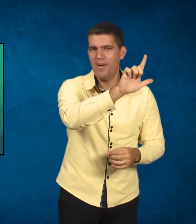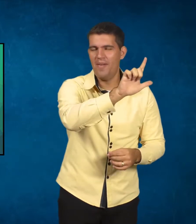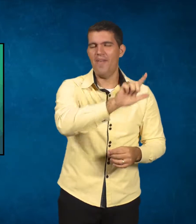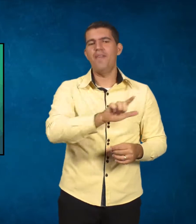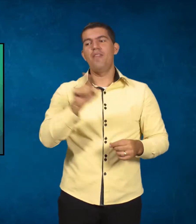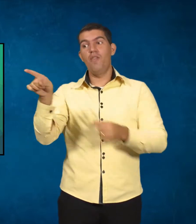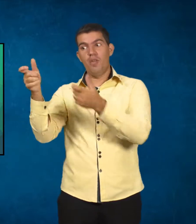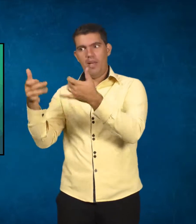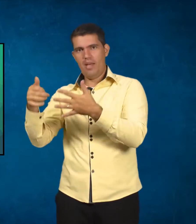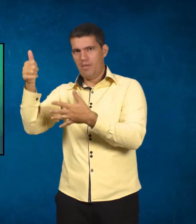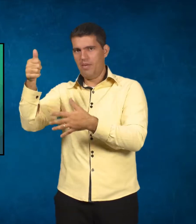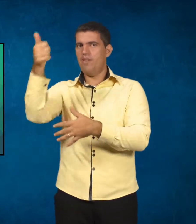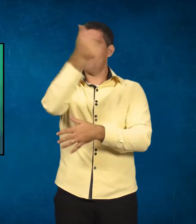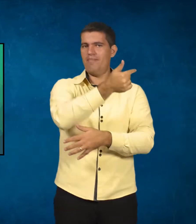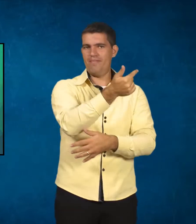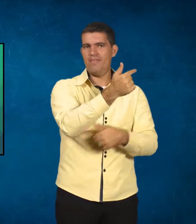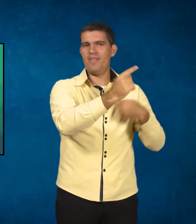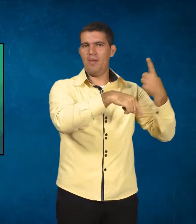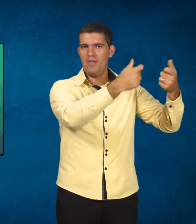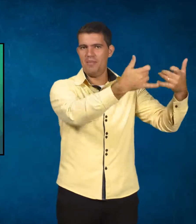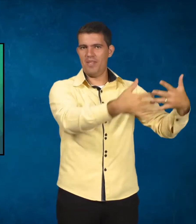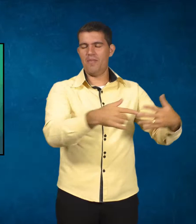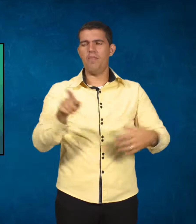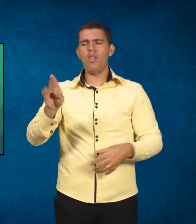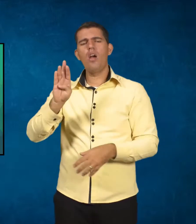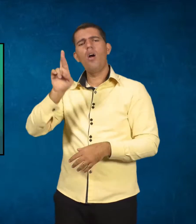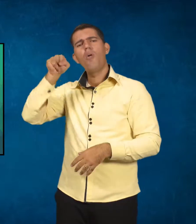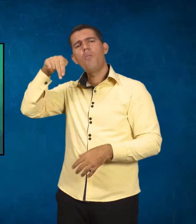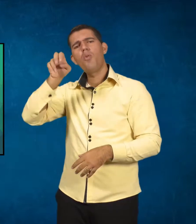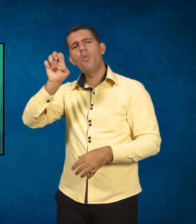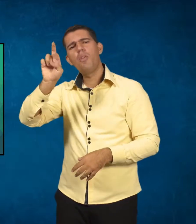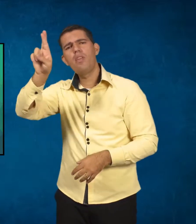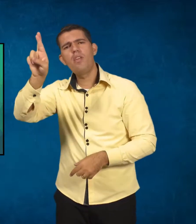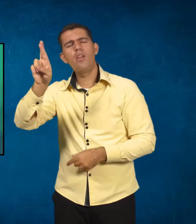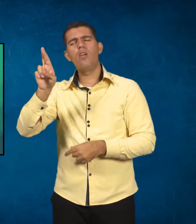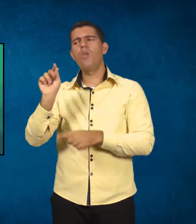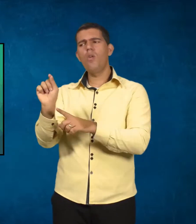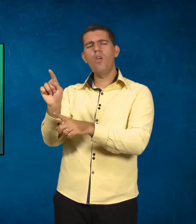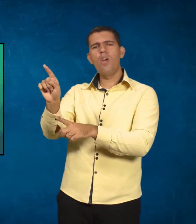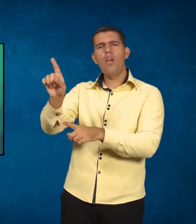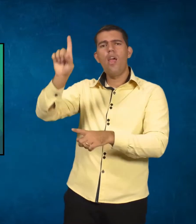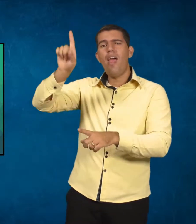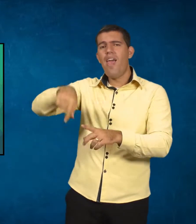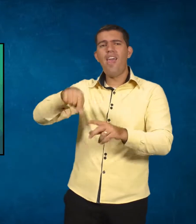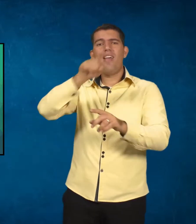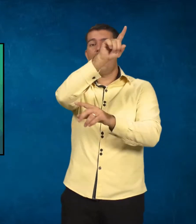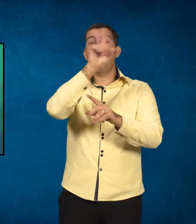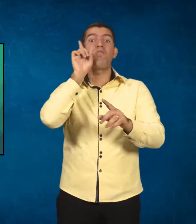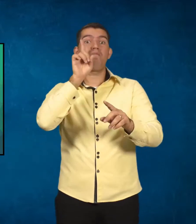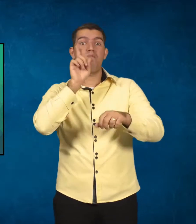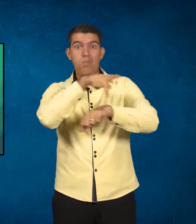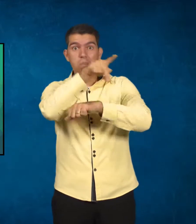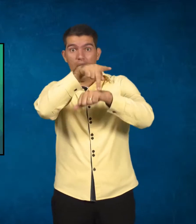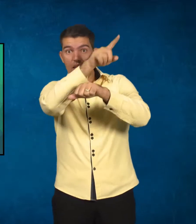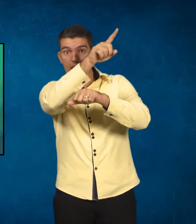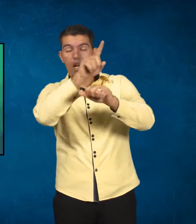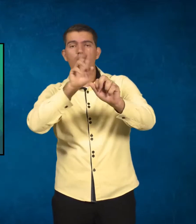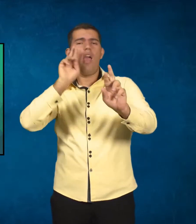pouquinho de Ausbel, tá bom? Brunner, ele é considerado uma das maiores referências nos Estados Unidos, até hoje na área de